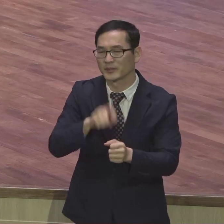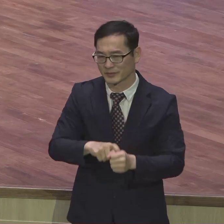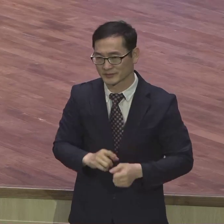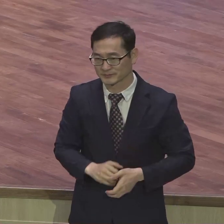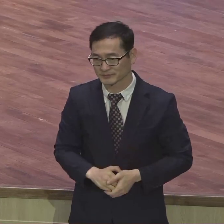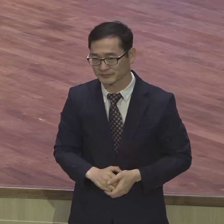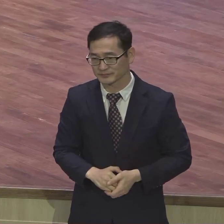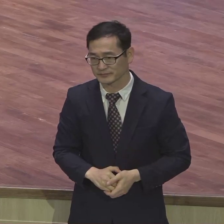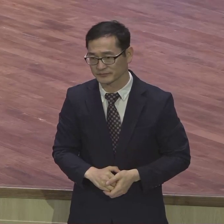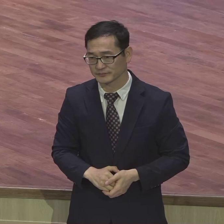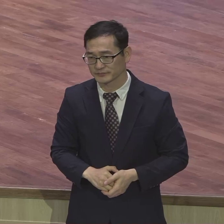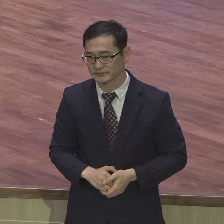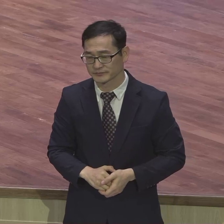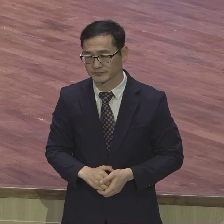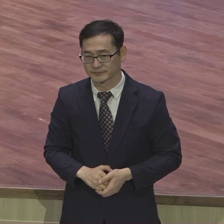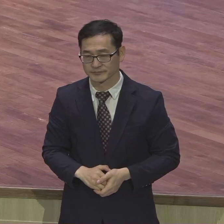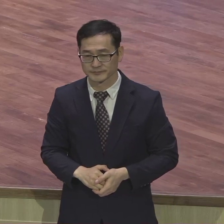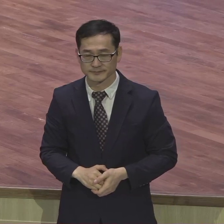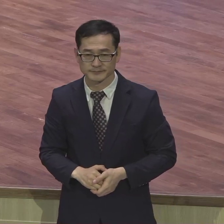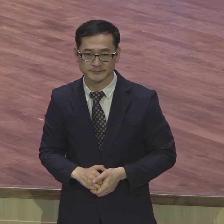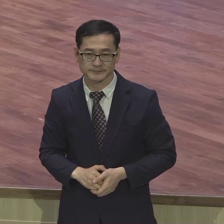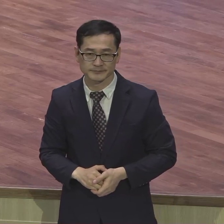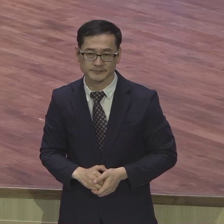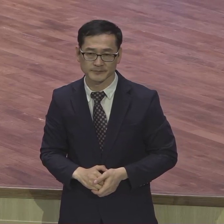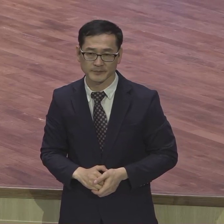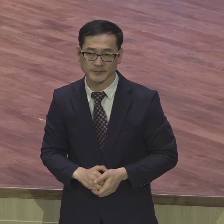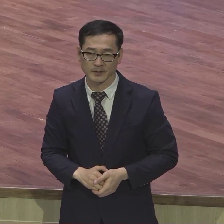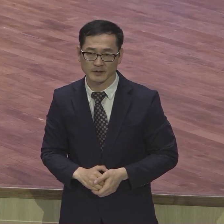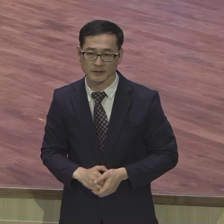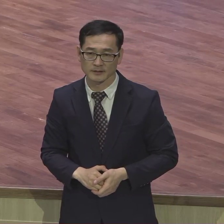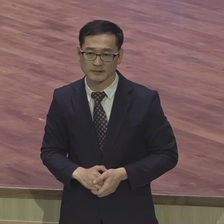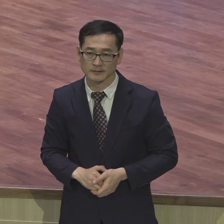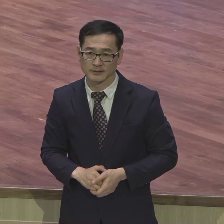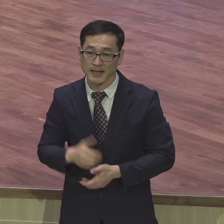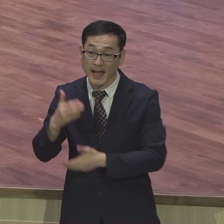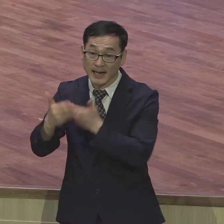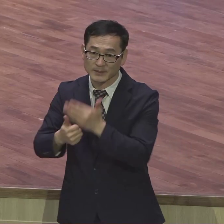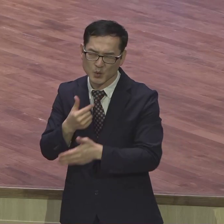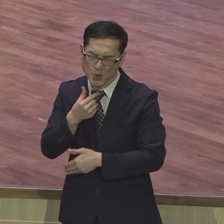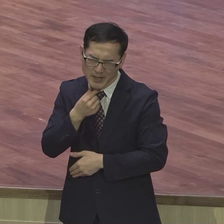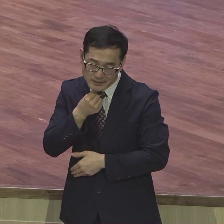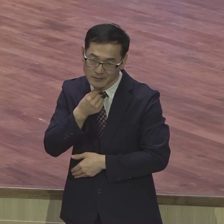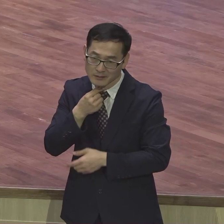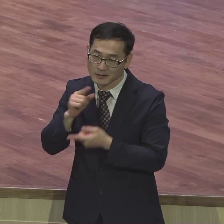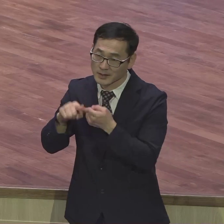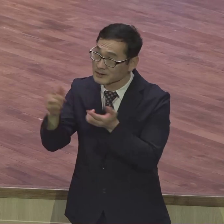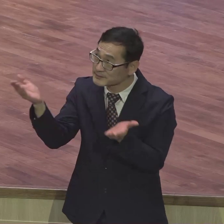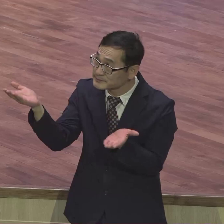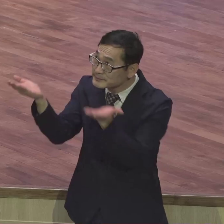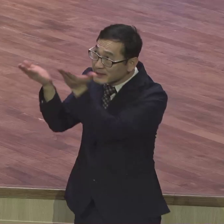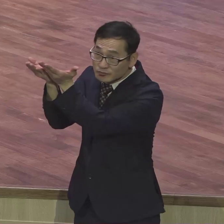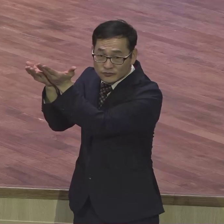없어요 다 알고 계세요 여러분이 하나님이 소원하는 거 방향 맞추느냐 안 맞추느냐 이게 중요한 거예요